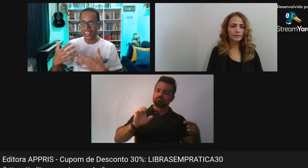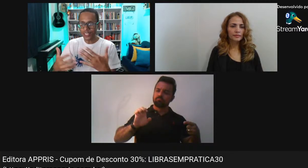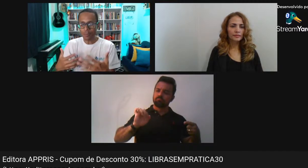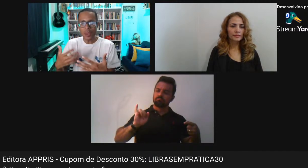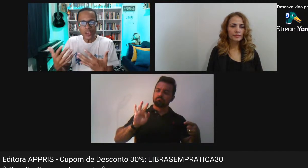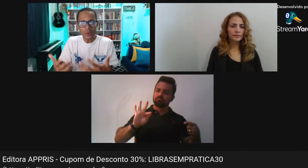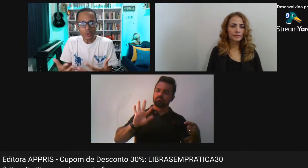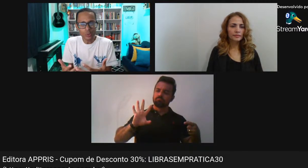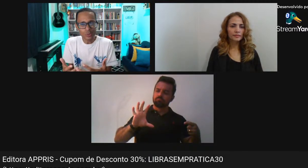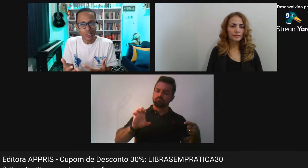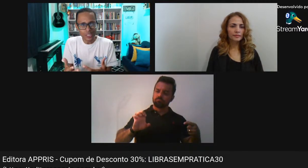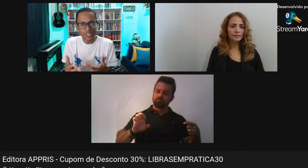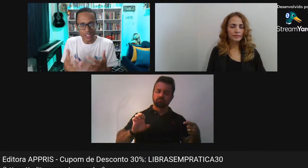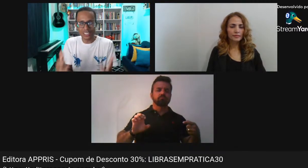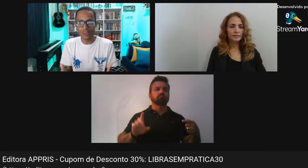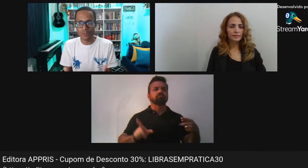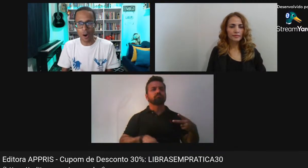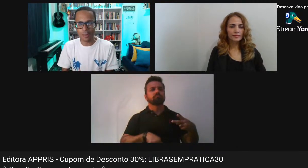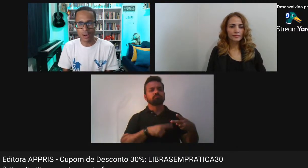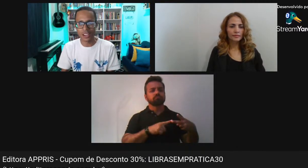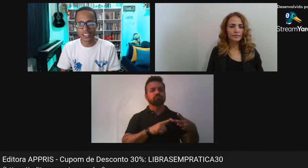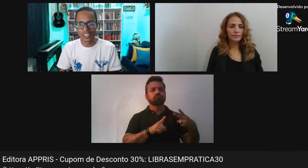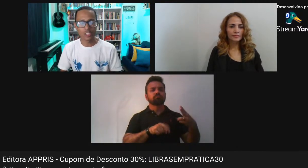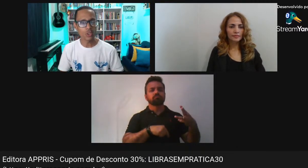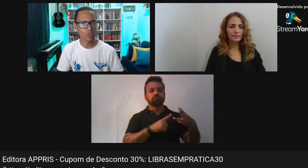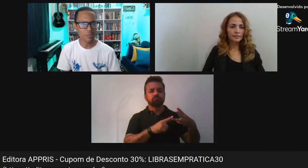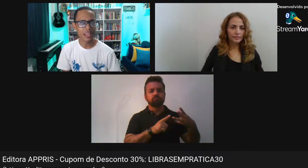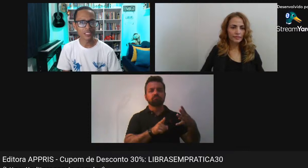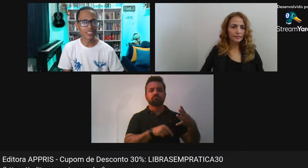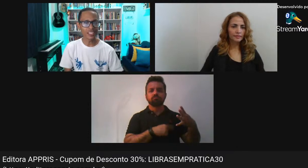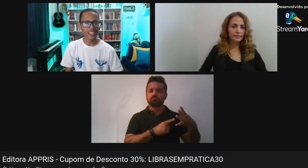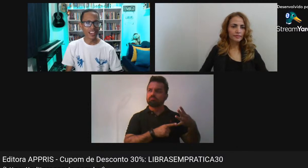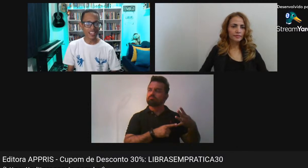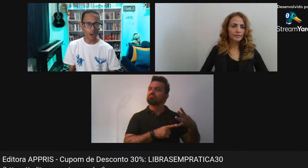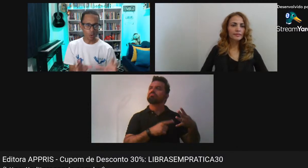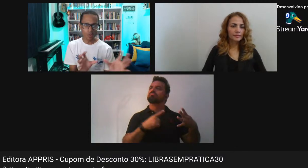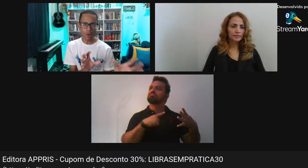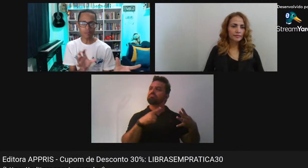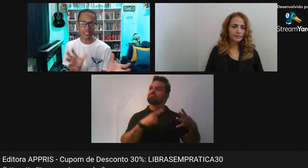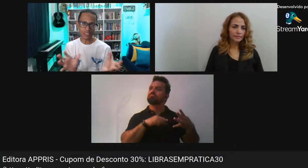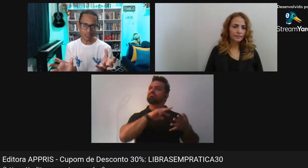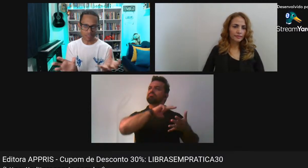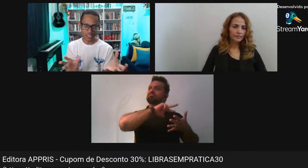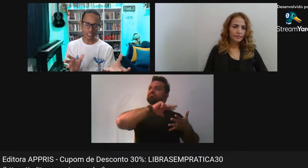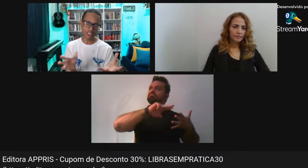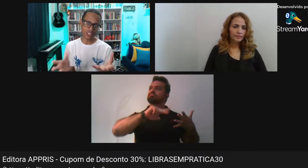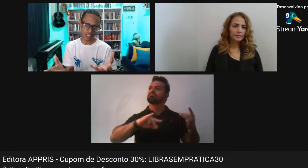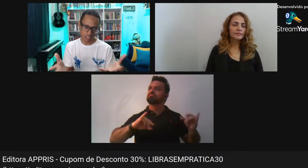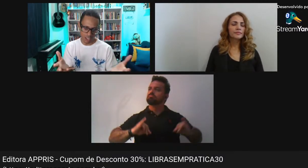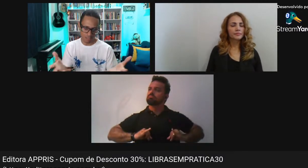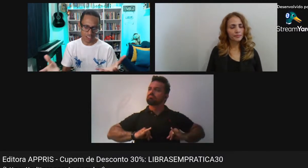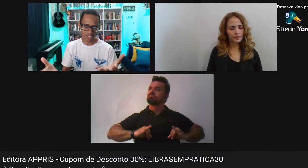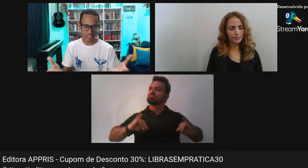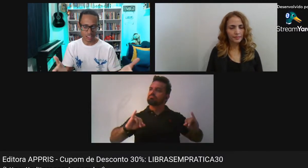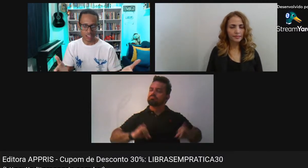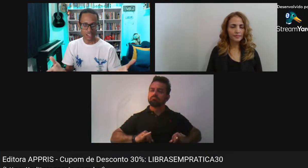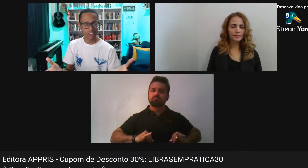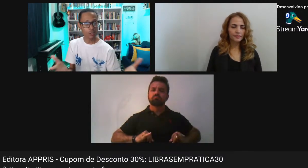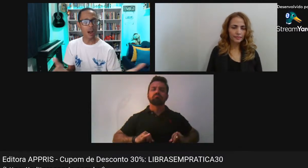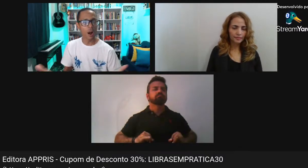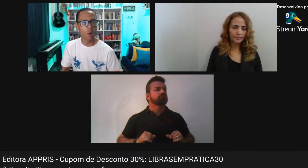Esse período De certa forma De sofrimento Em algum momento Da vida A gente teve